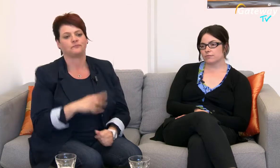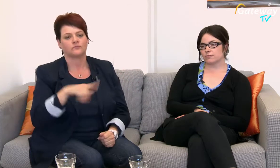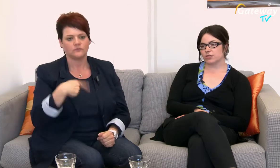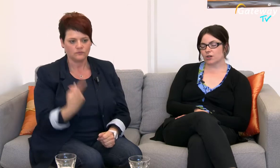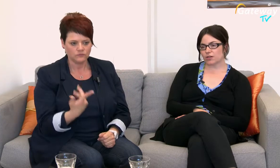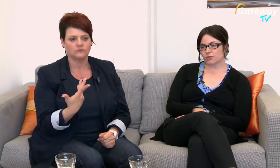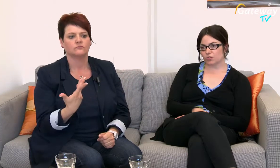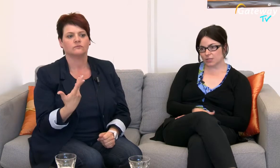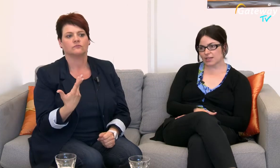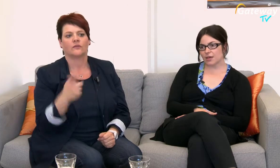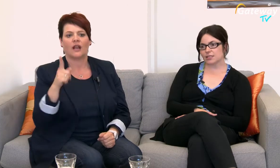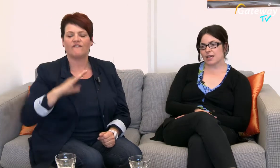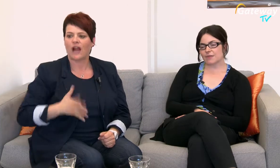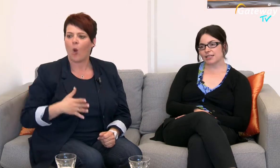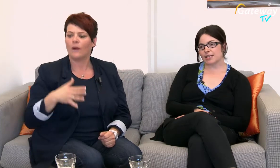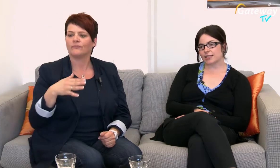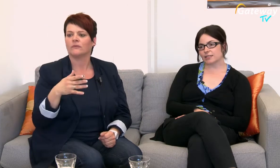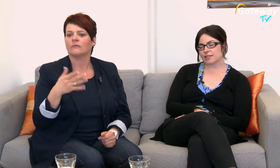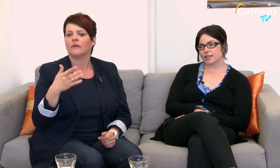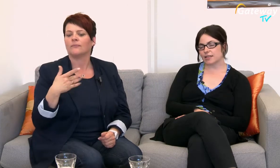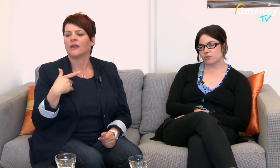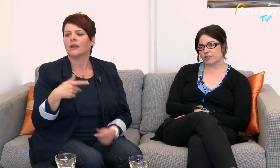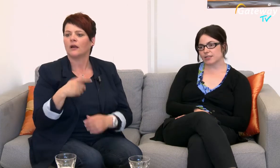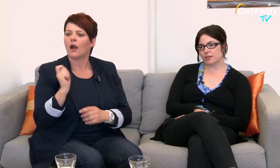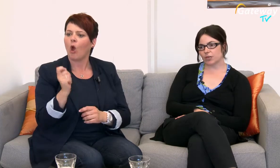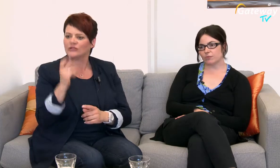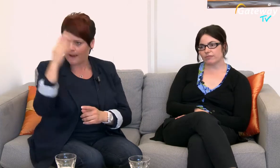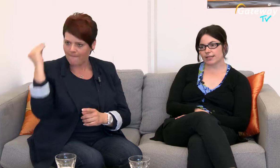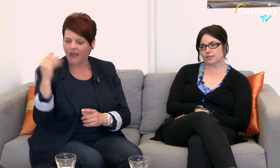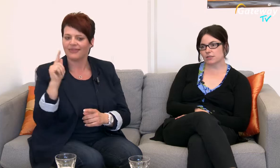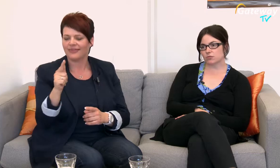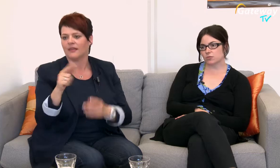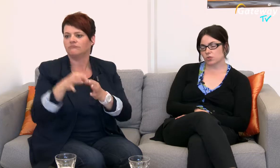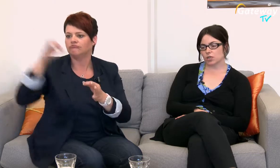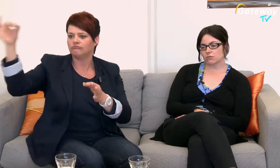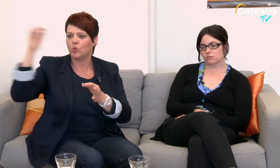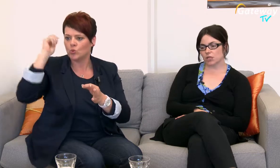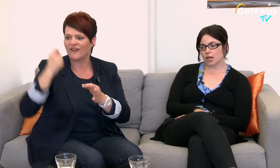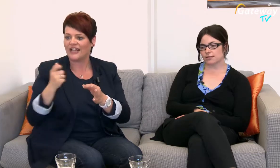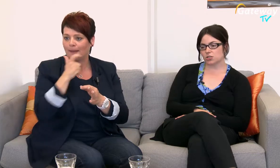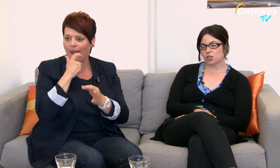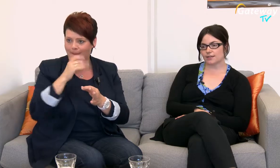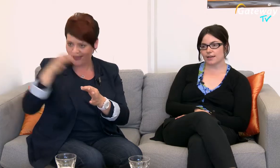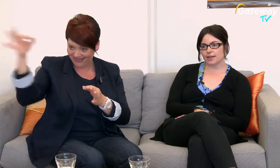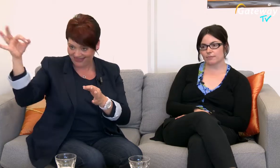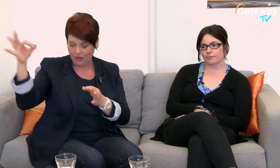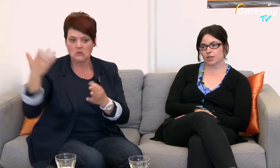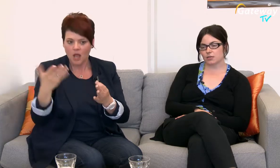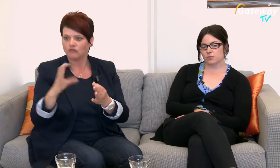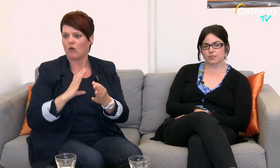die Frau Klostermann, die damalige Leiterin, ist dann an die Universität Bremen gewechselt und dann, ja, hat sich die Chance ergeben, sodass